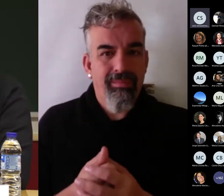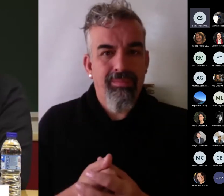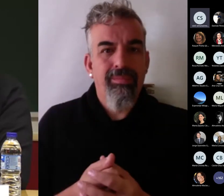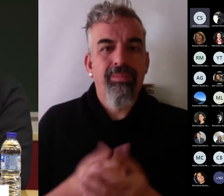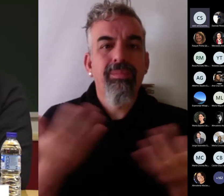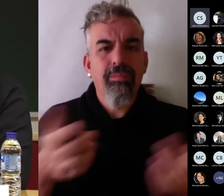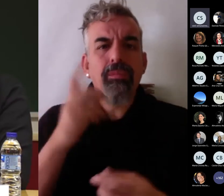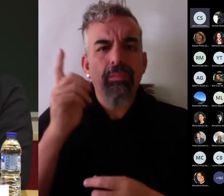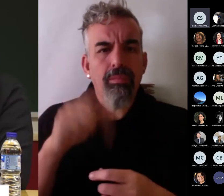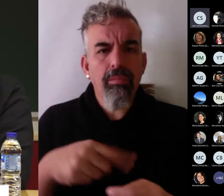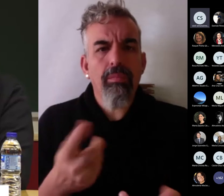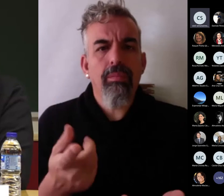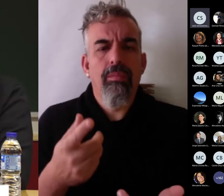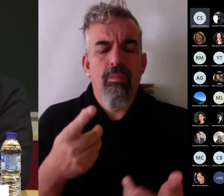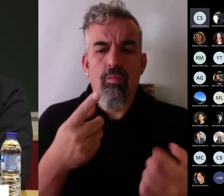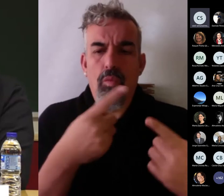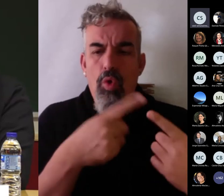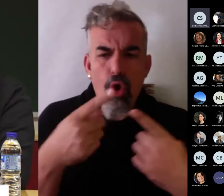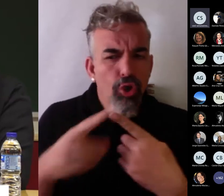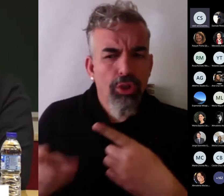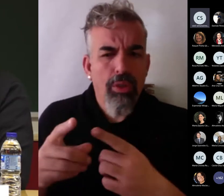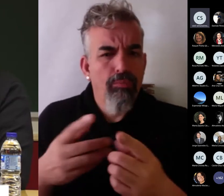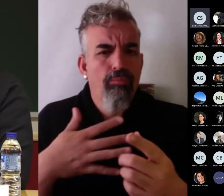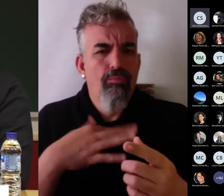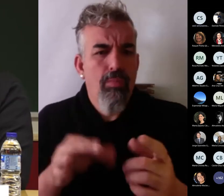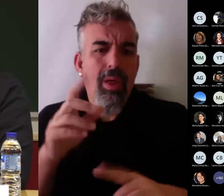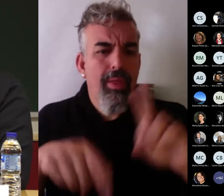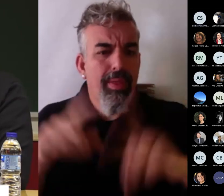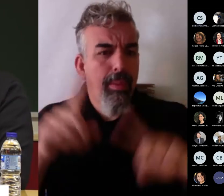cierta cosa, y a veces son cosas muy peregrinas, las hacemos.